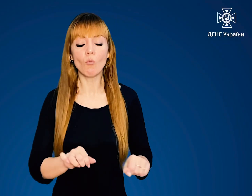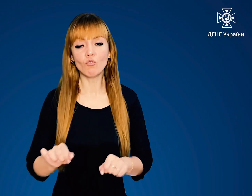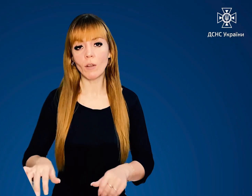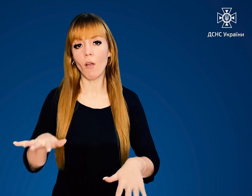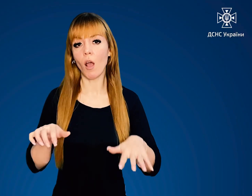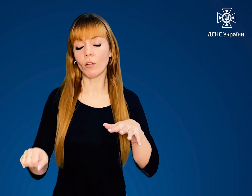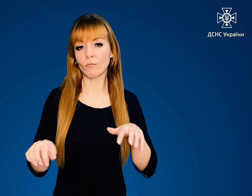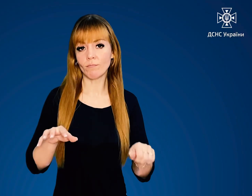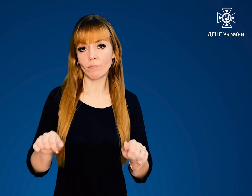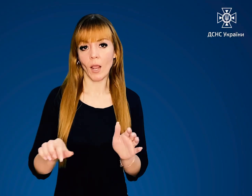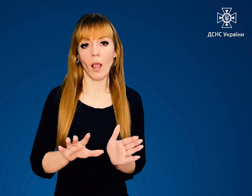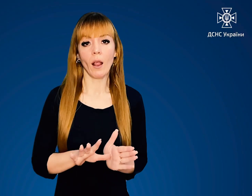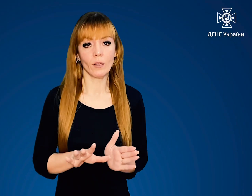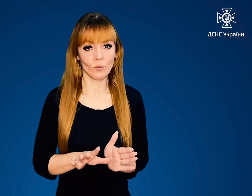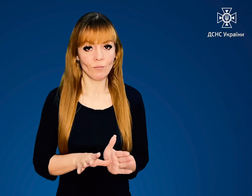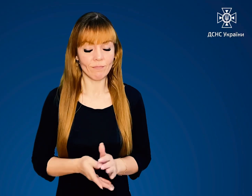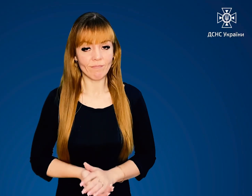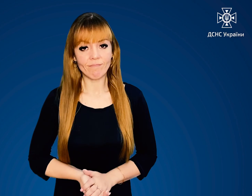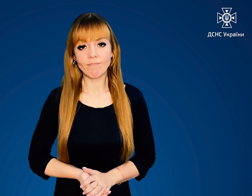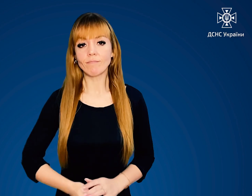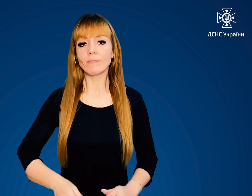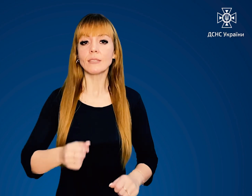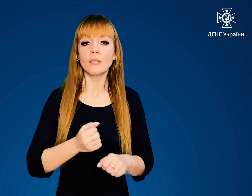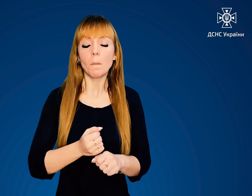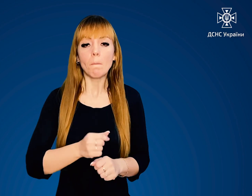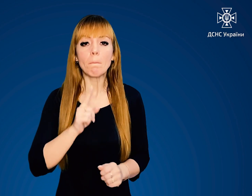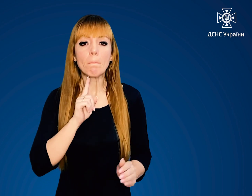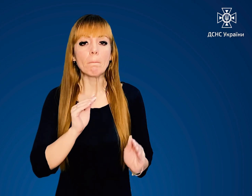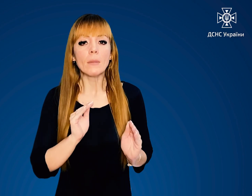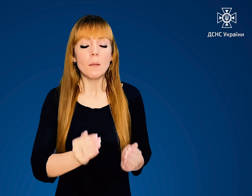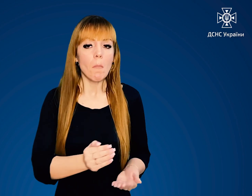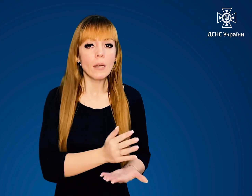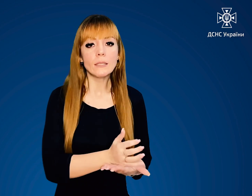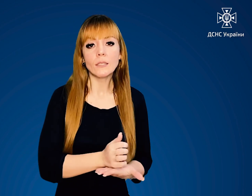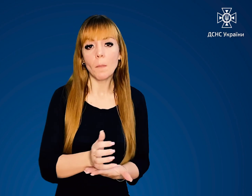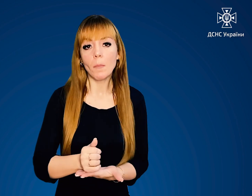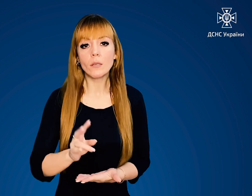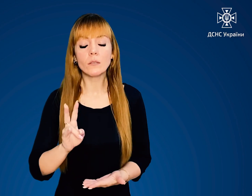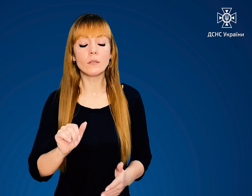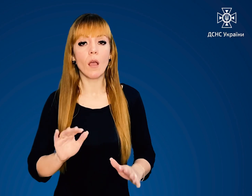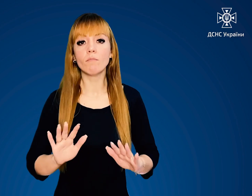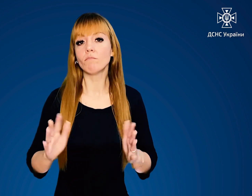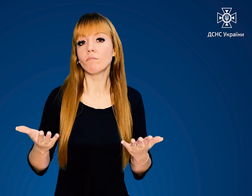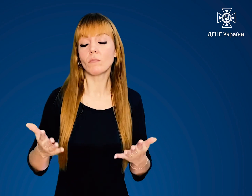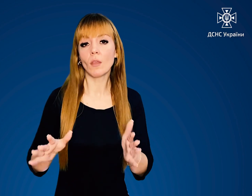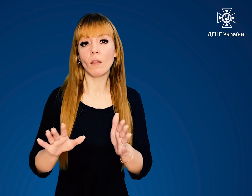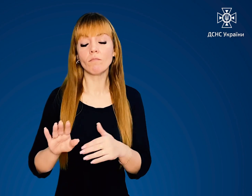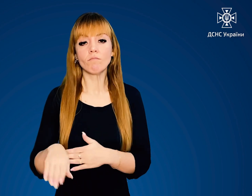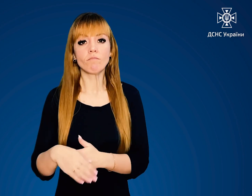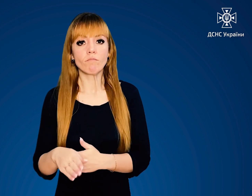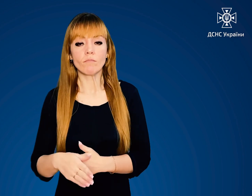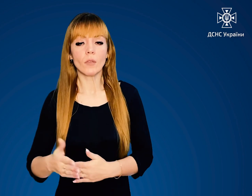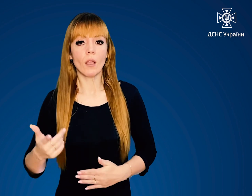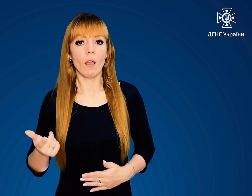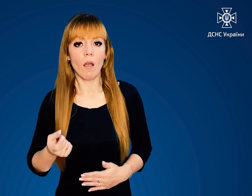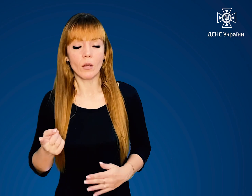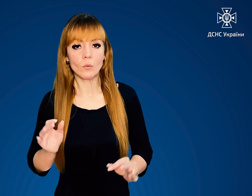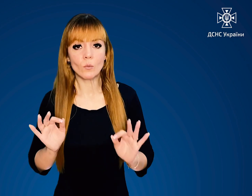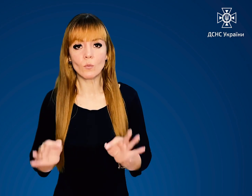до можливого відключення електропостачання. Зробіть мінімальні запаси на випадок відсутності газу,